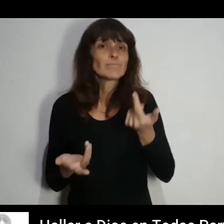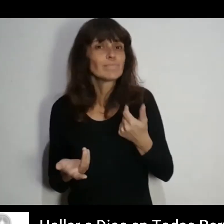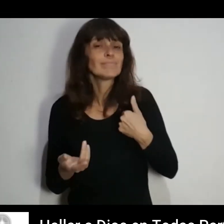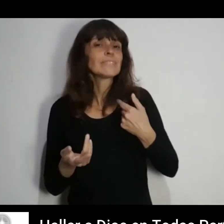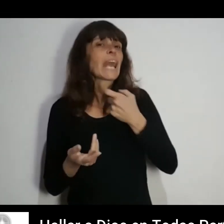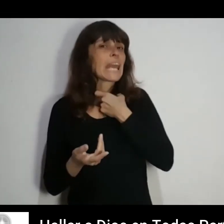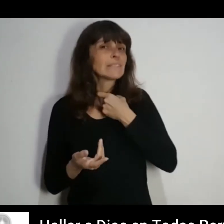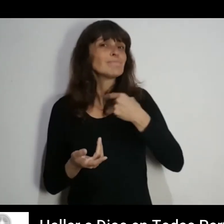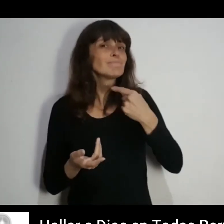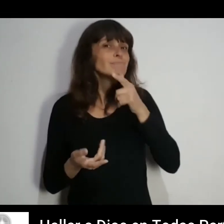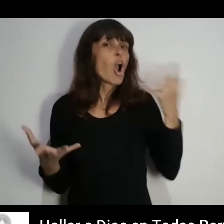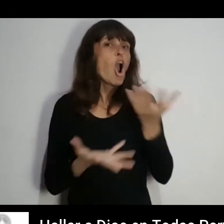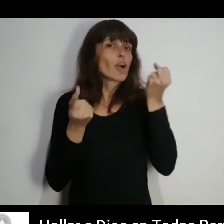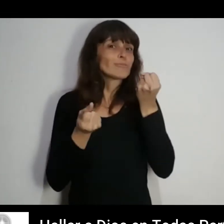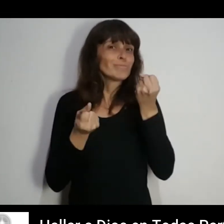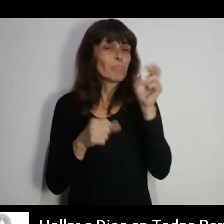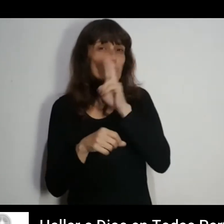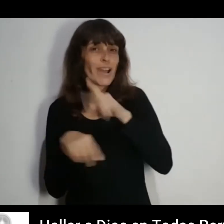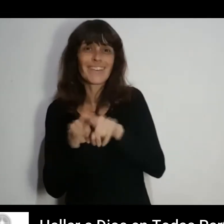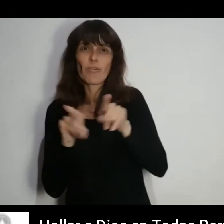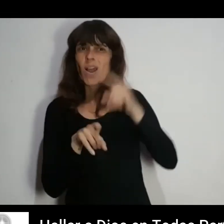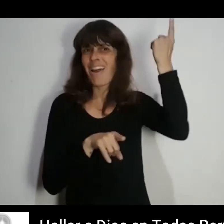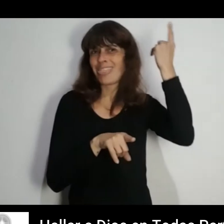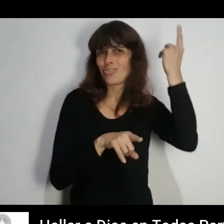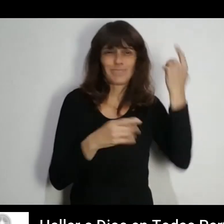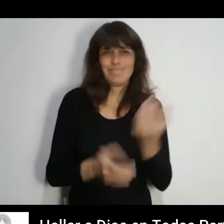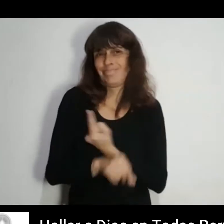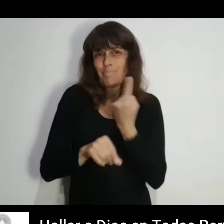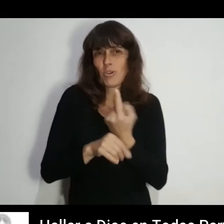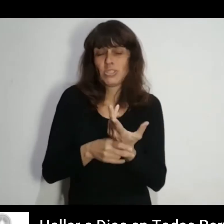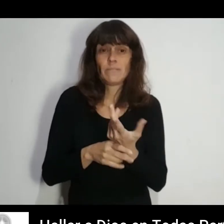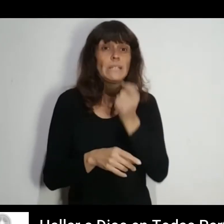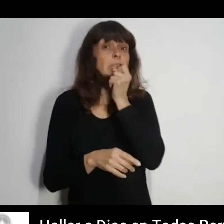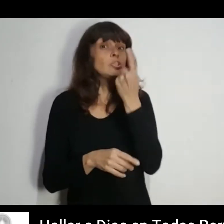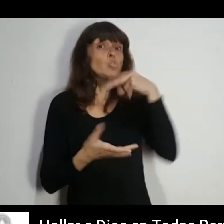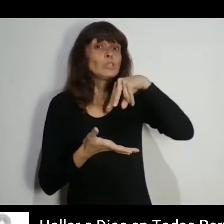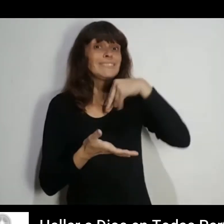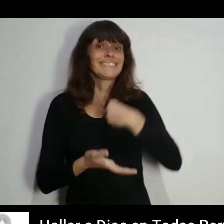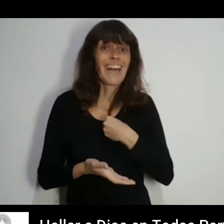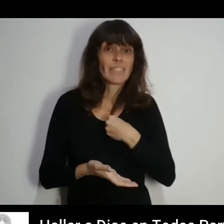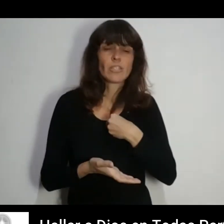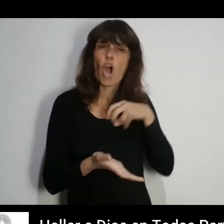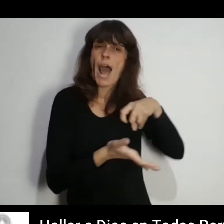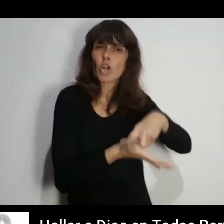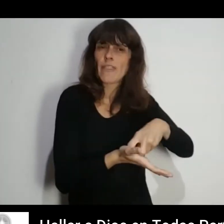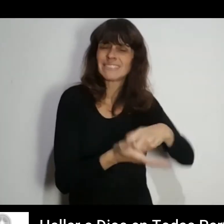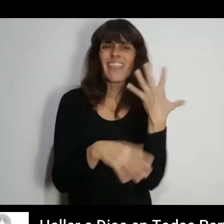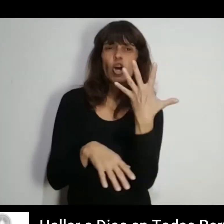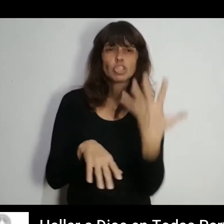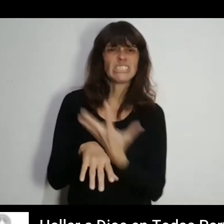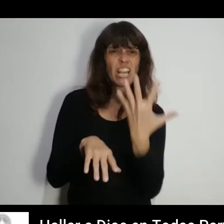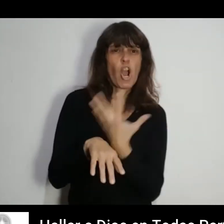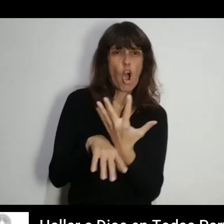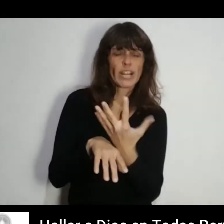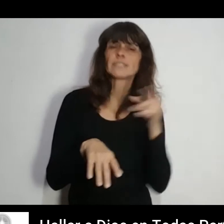que quería cortejar a Dios De la misma manera que había conseguido el afecto de las mujeres Y si un santo se había arrodillado durante cinco horas